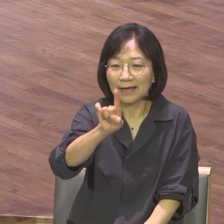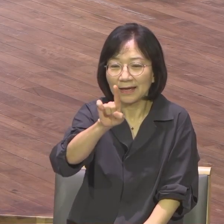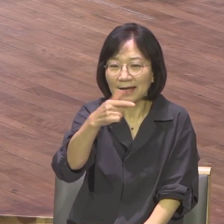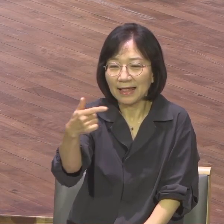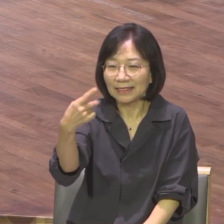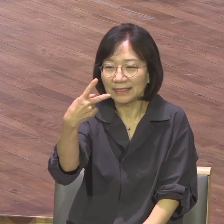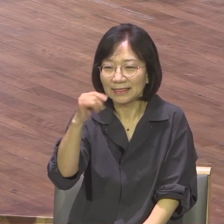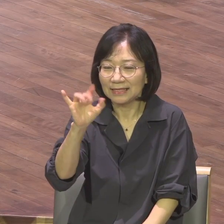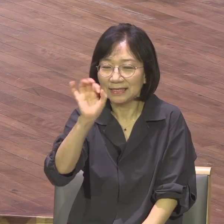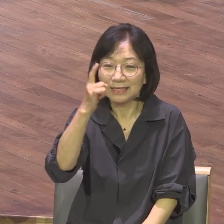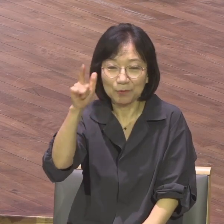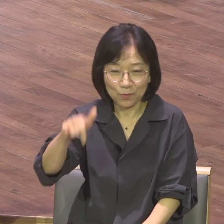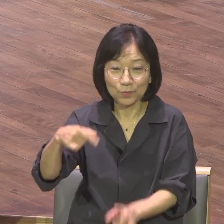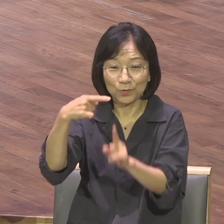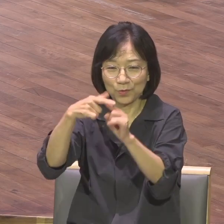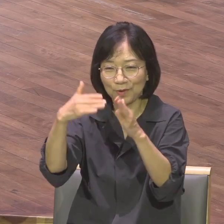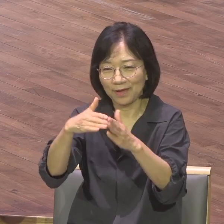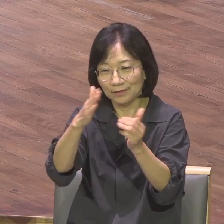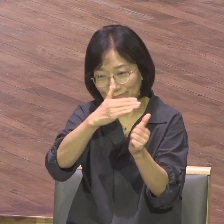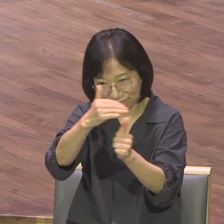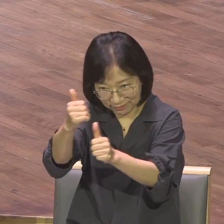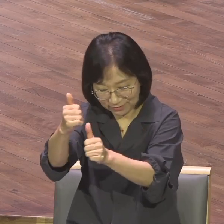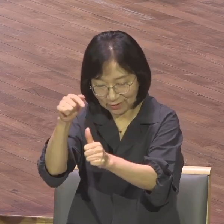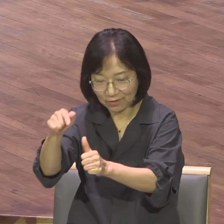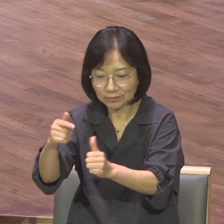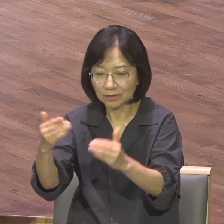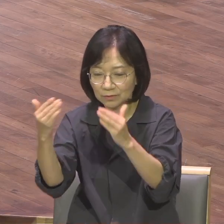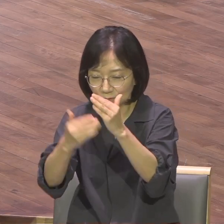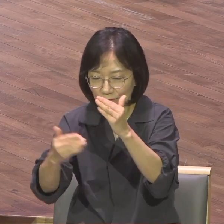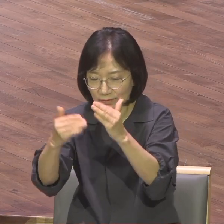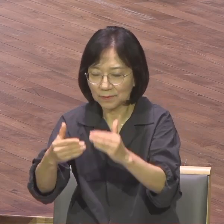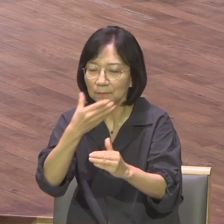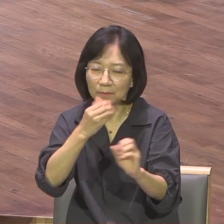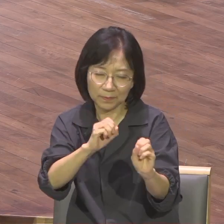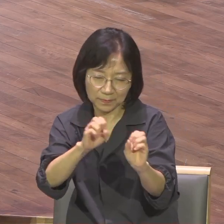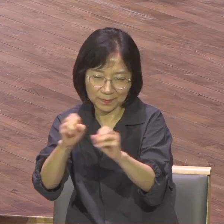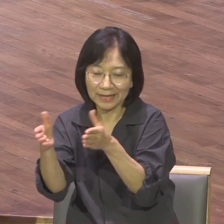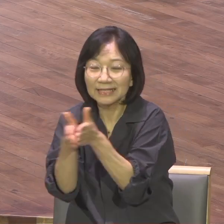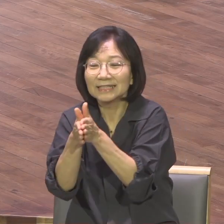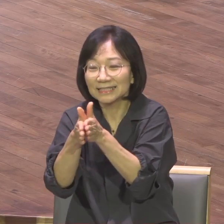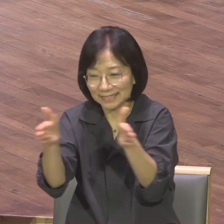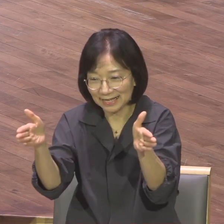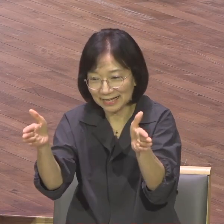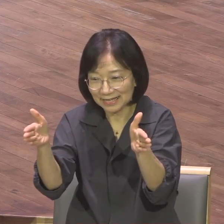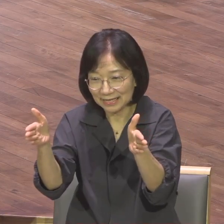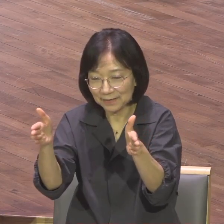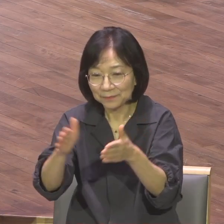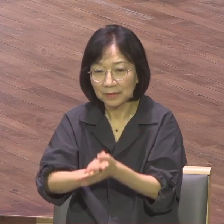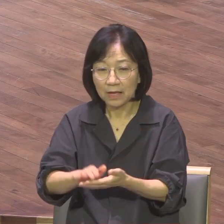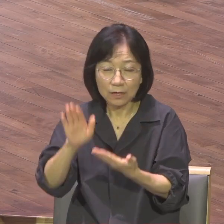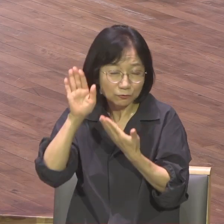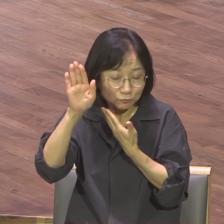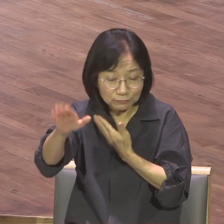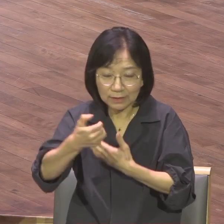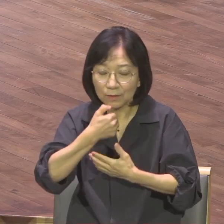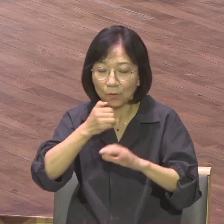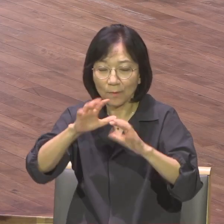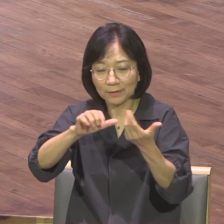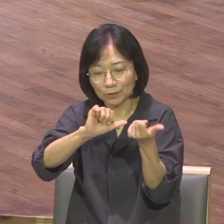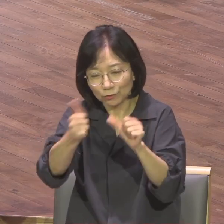공식적인 사역을 시작해서 마침내 AD 67년에 로마에서 순교할 때까지 약 20년 동안